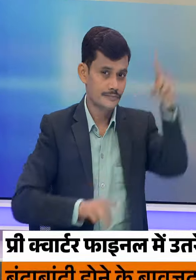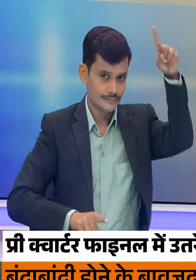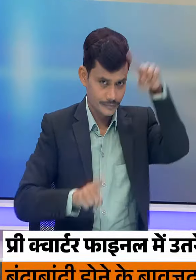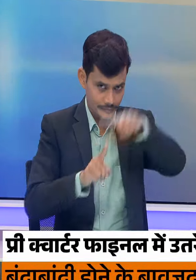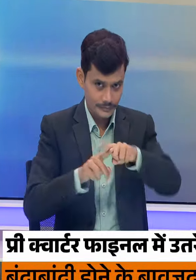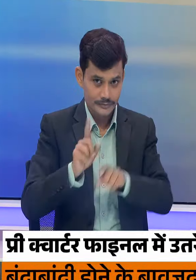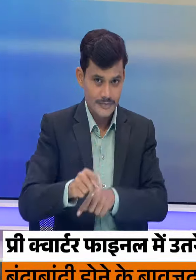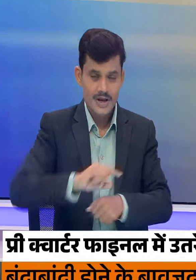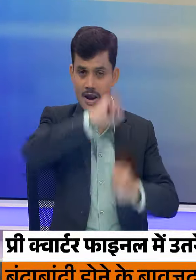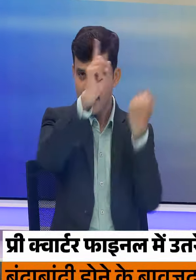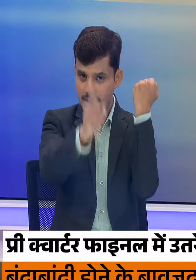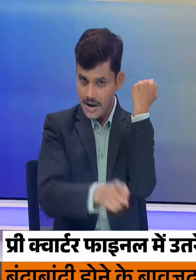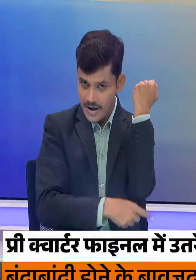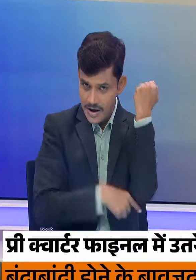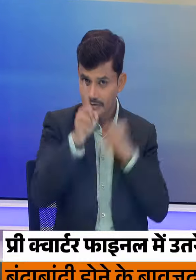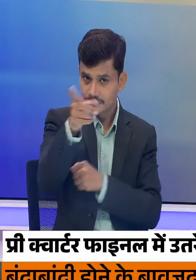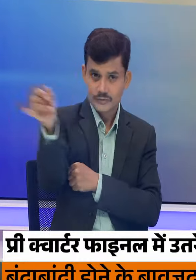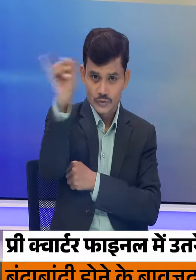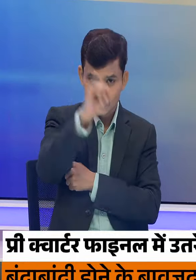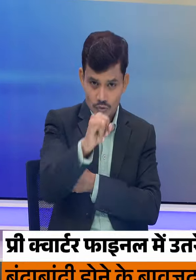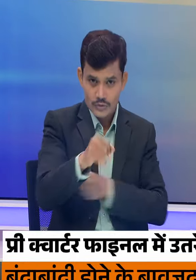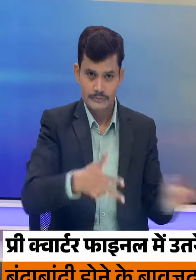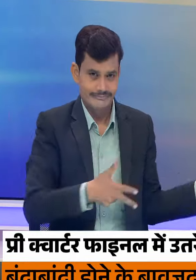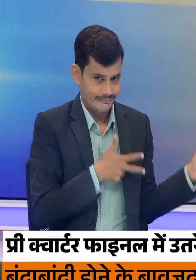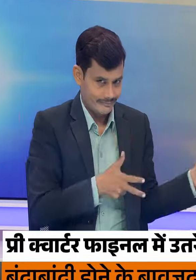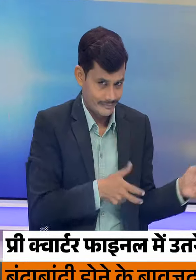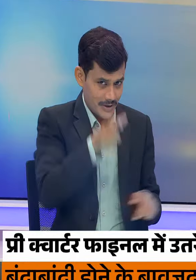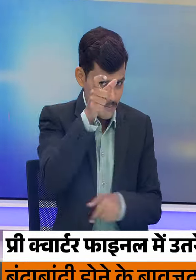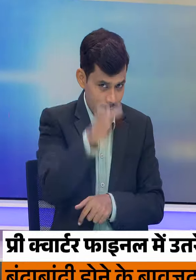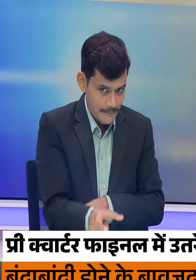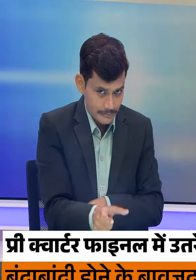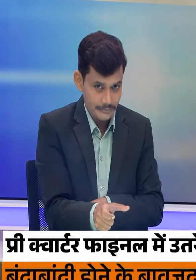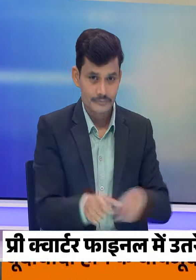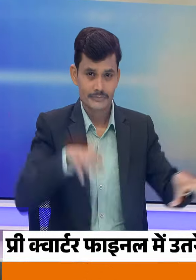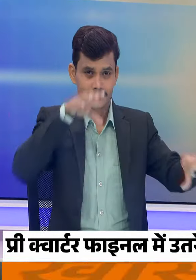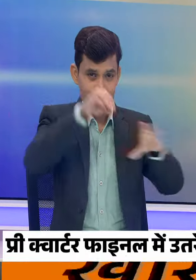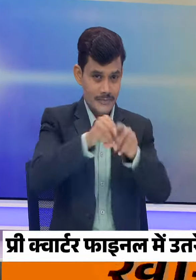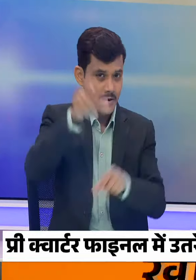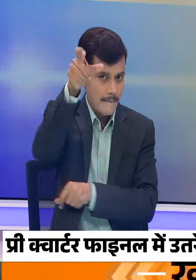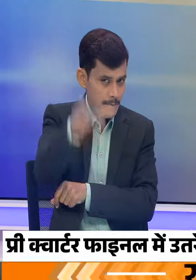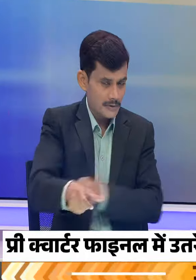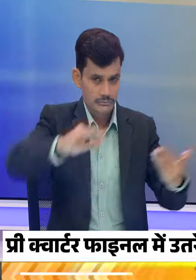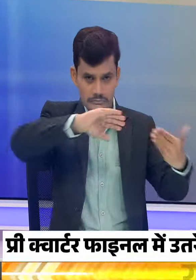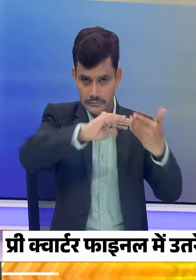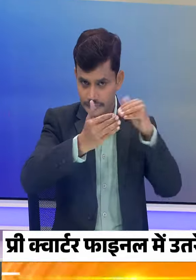अंतिम सुहला में अर्जन्टीना के मेरियारोन नावोनी से भोगी भिडन